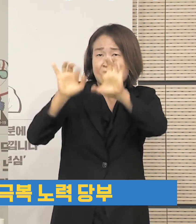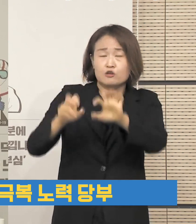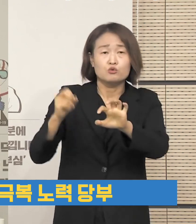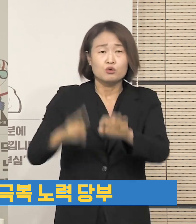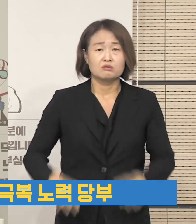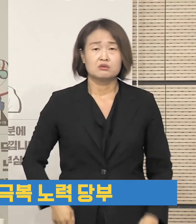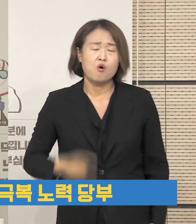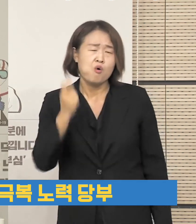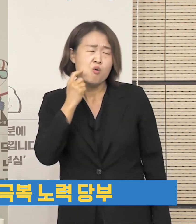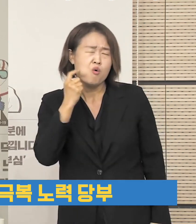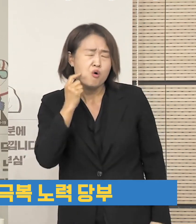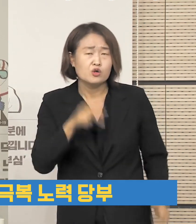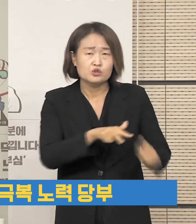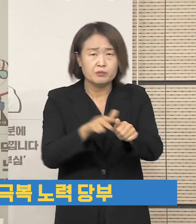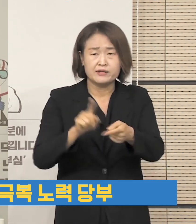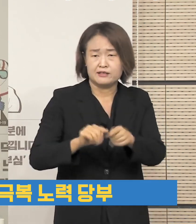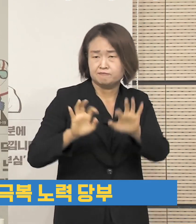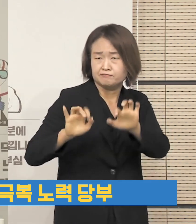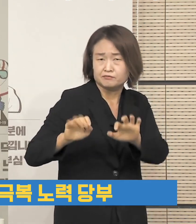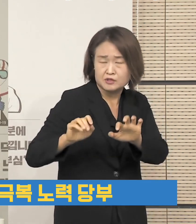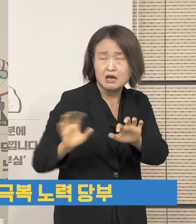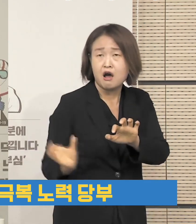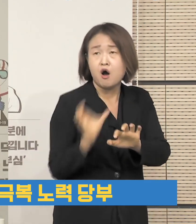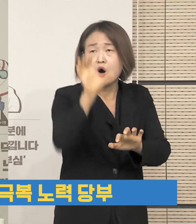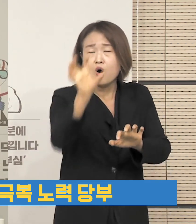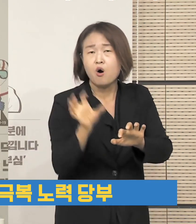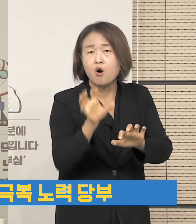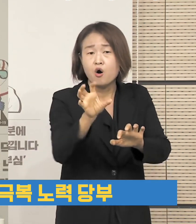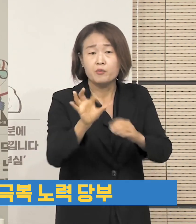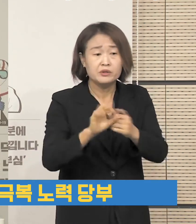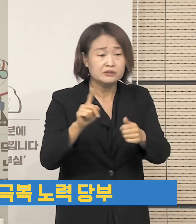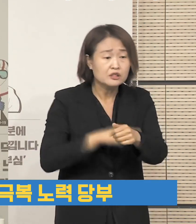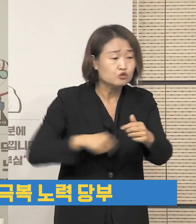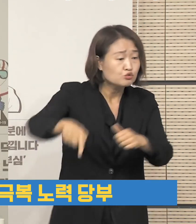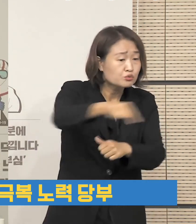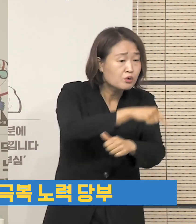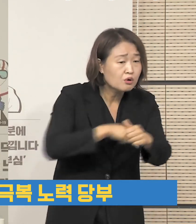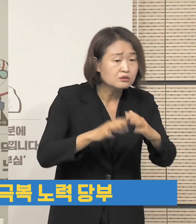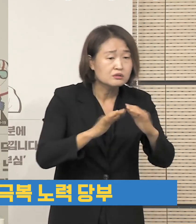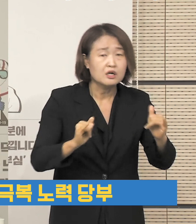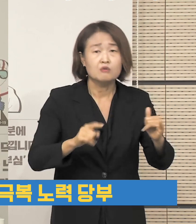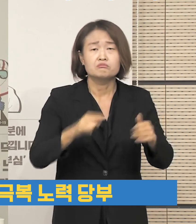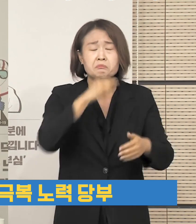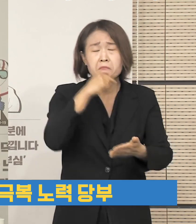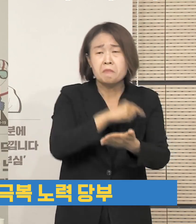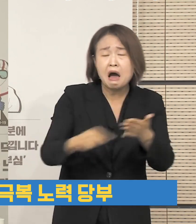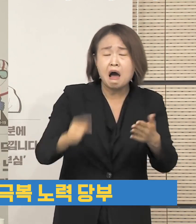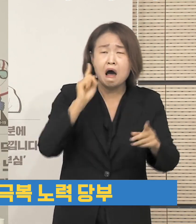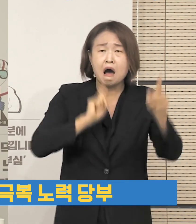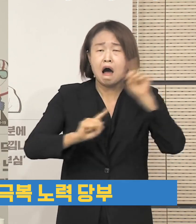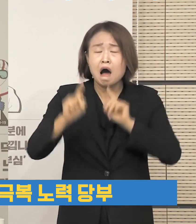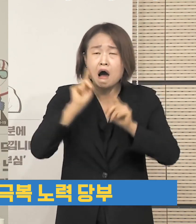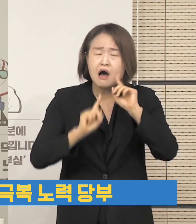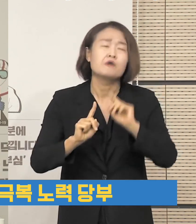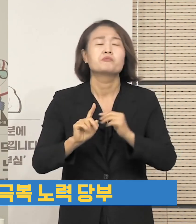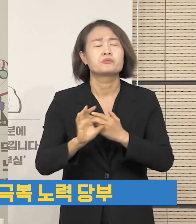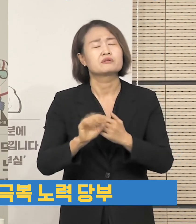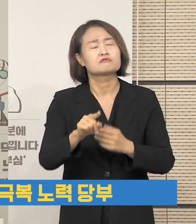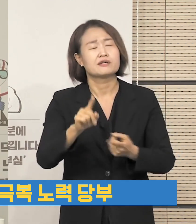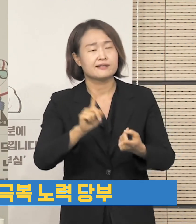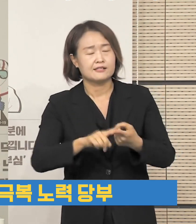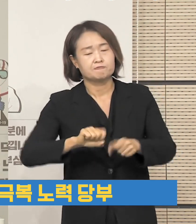퍼뜨리는 일은 환자 본인이나 주변 사람들에게 상처가 되는 것은 물론 처벌의 대상도 될 수